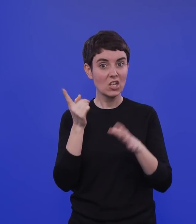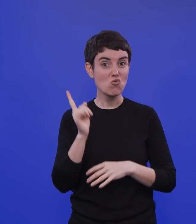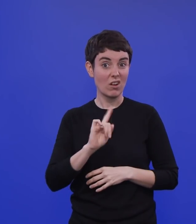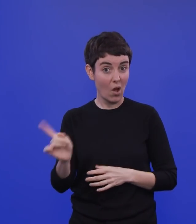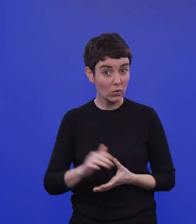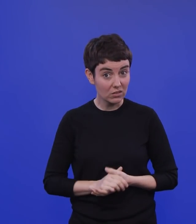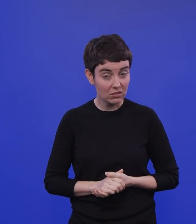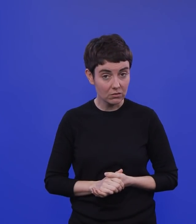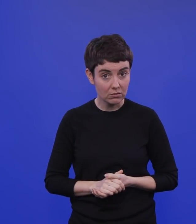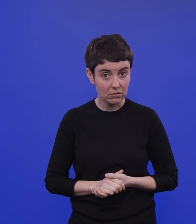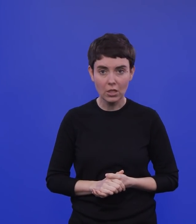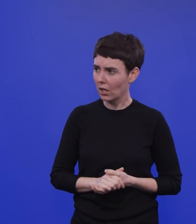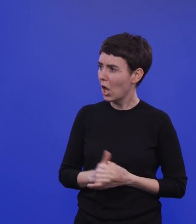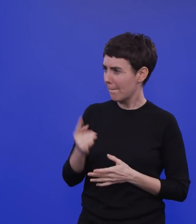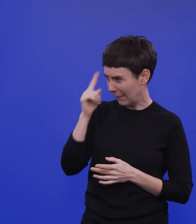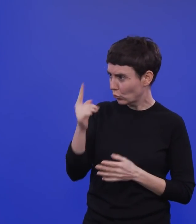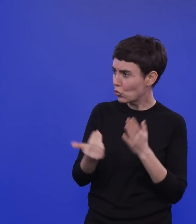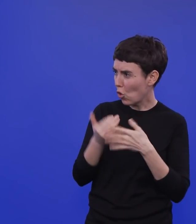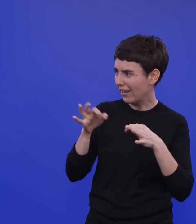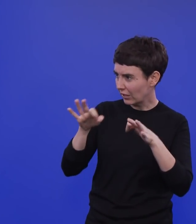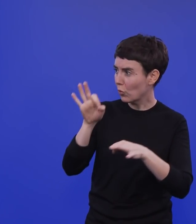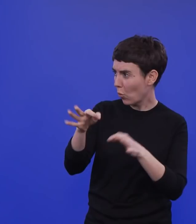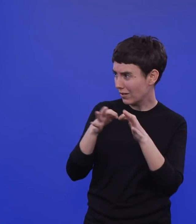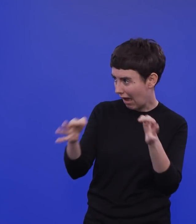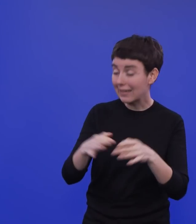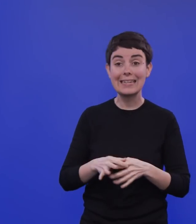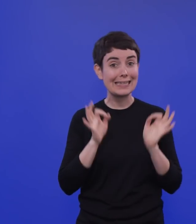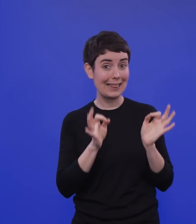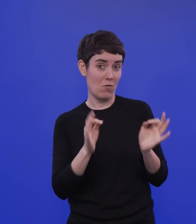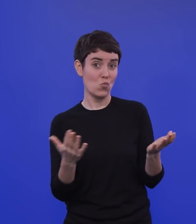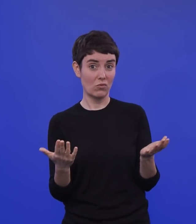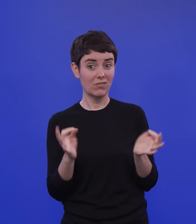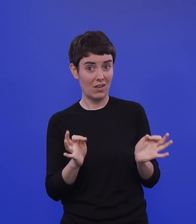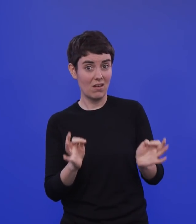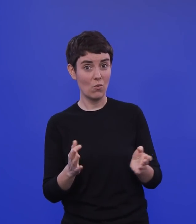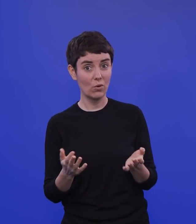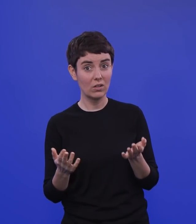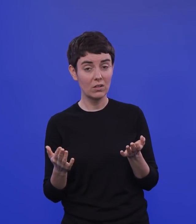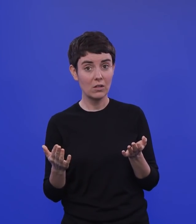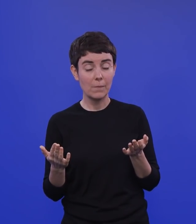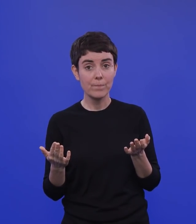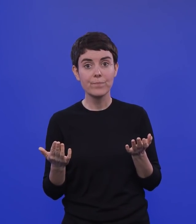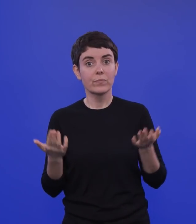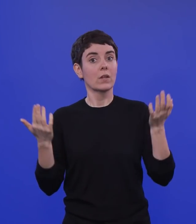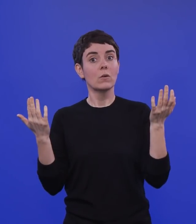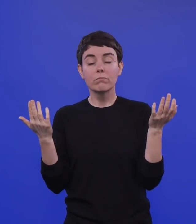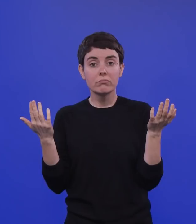.000 liegen können. Neuinfektionen pro Tag. Genau, und es ist natürlich immer so, wenn man Zahlen